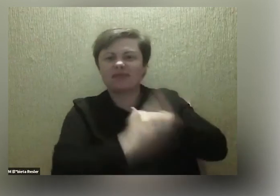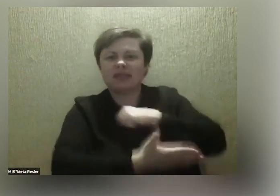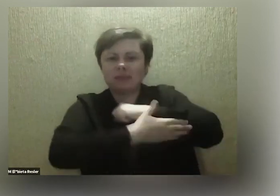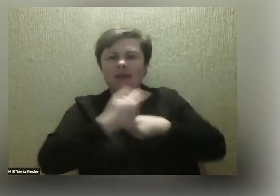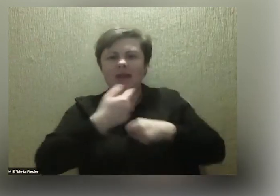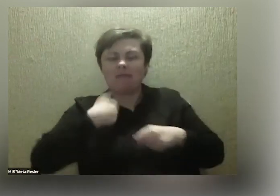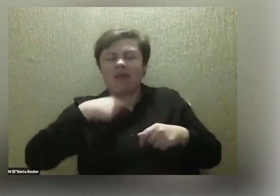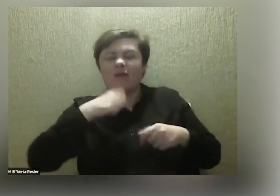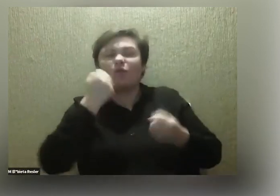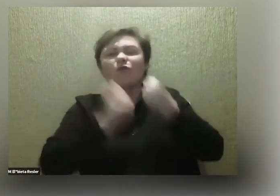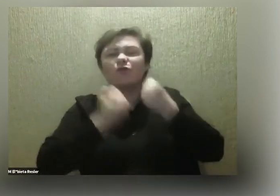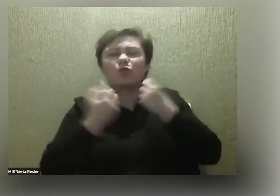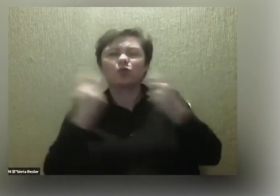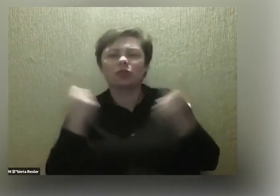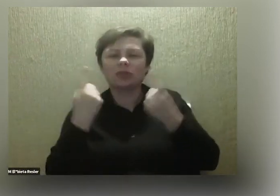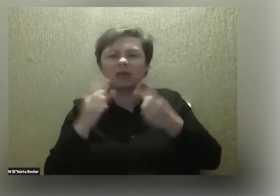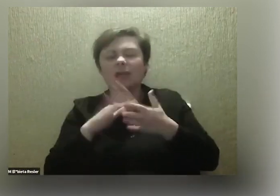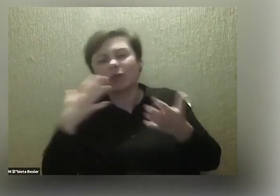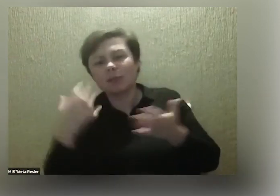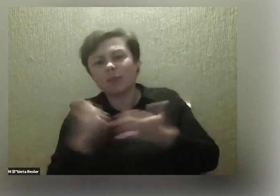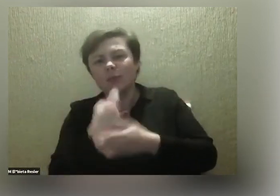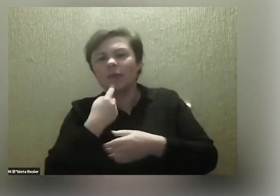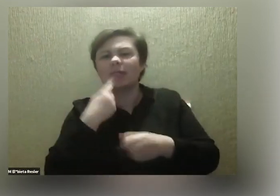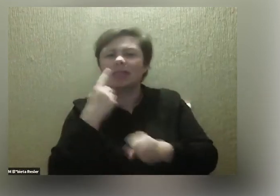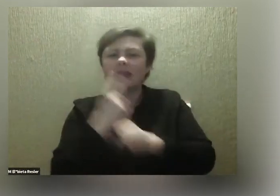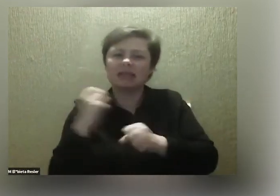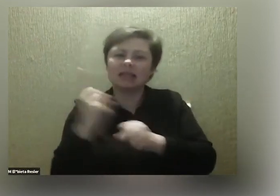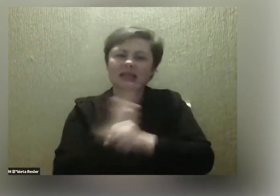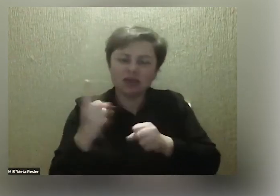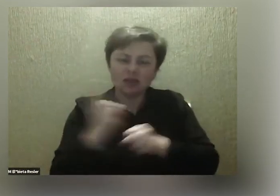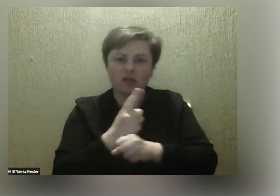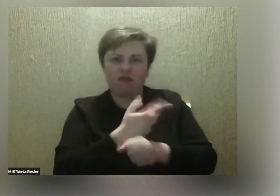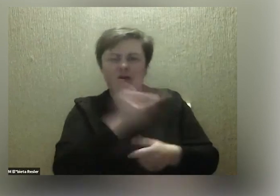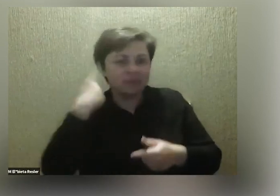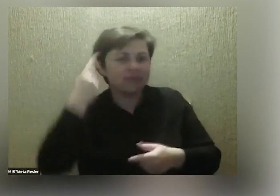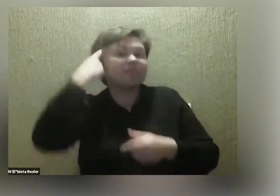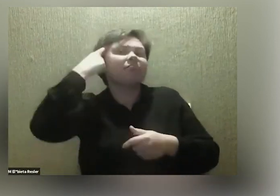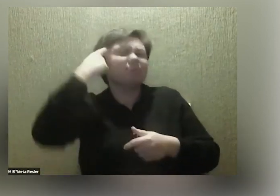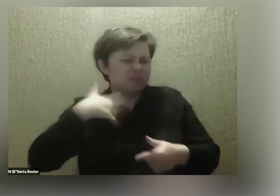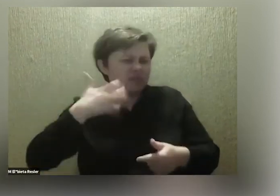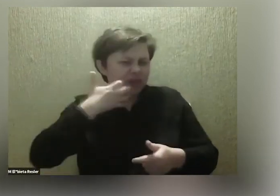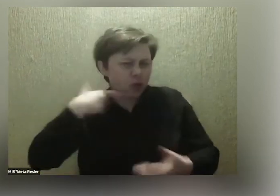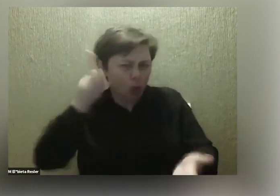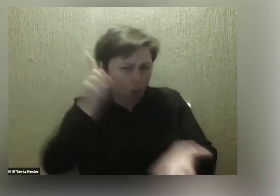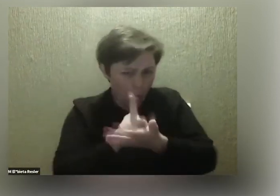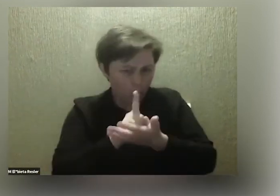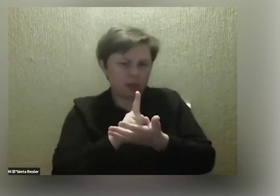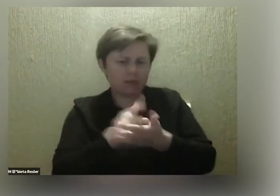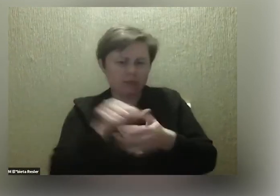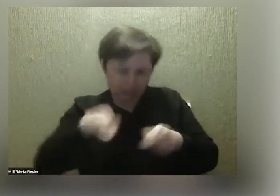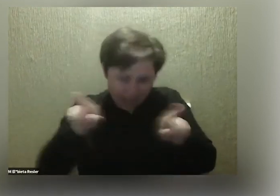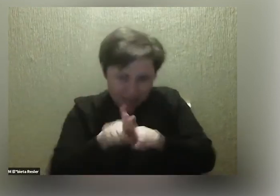Przy podejmowaniu trudnych, ryzykownych decyzji. Super, takich jak wyjście z domu, nie? W